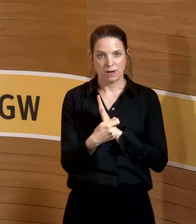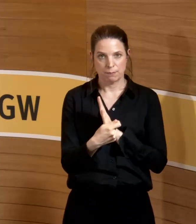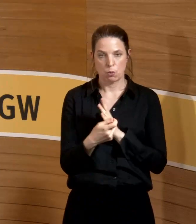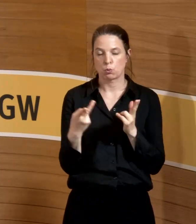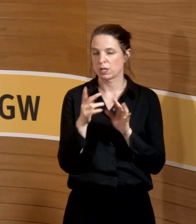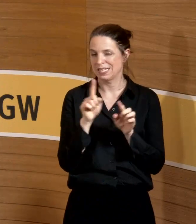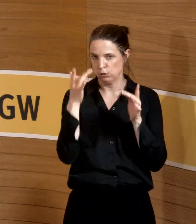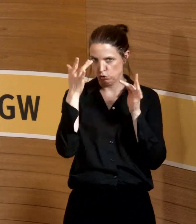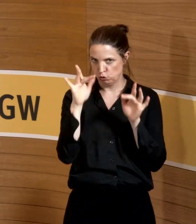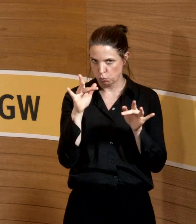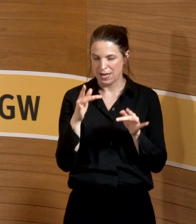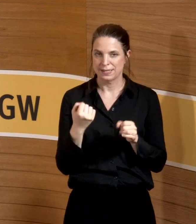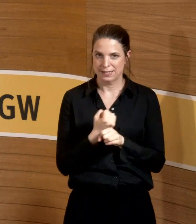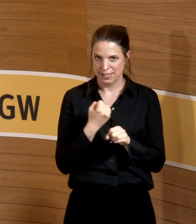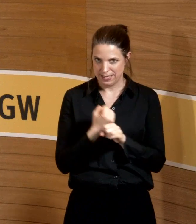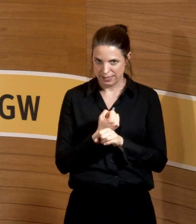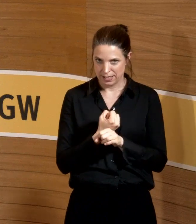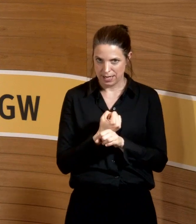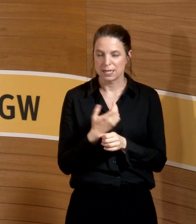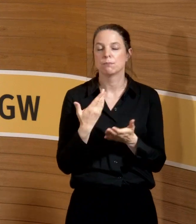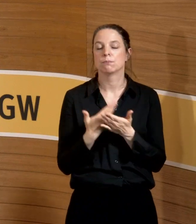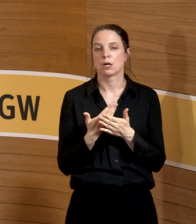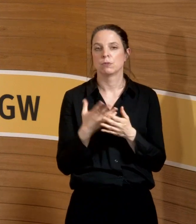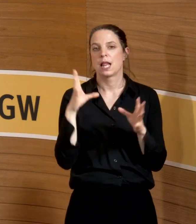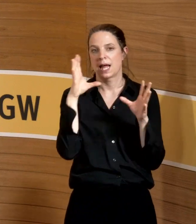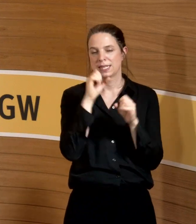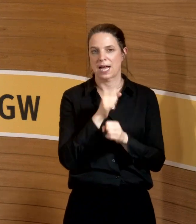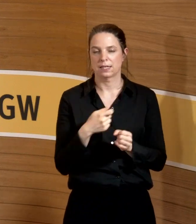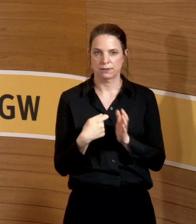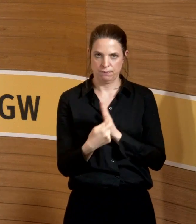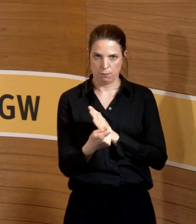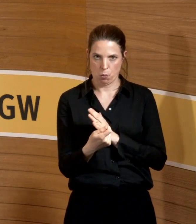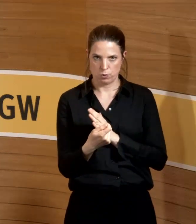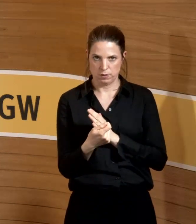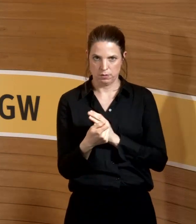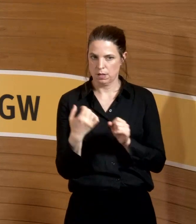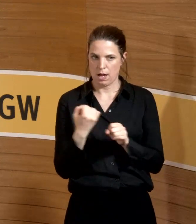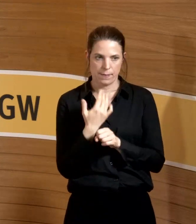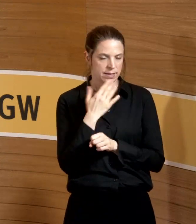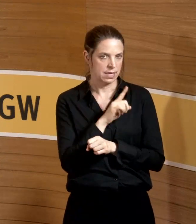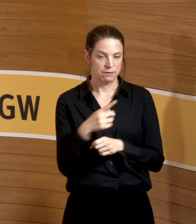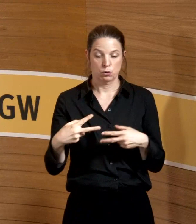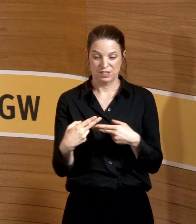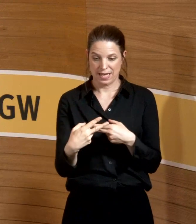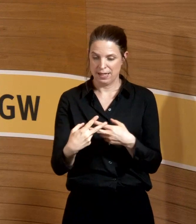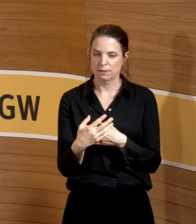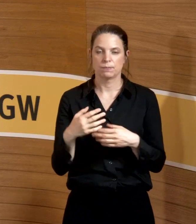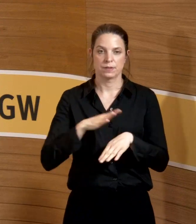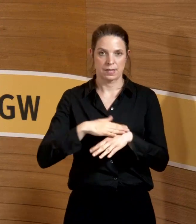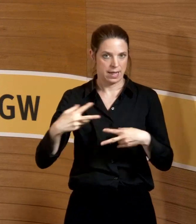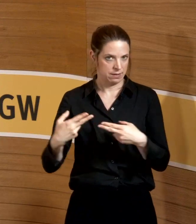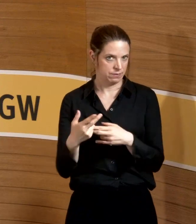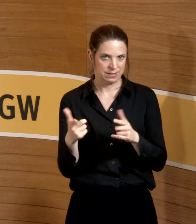beginnend mit dem Nachtarbeitsverbot für Stillende, sind zeitlich nicht befristet. Wir hatten bei uns eine Kollegin, eine